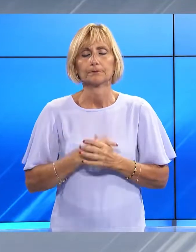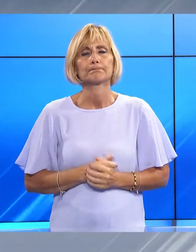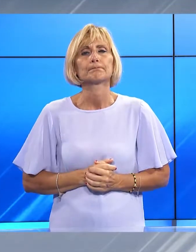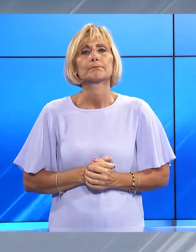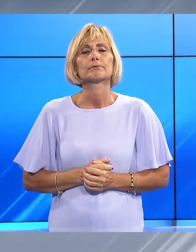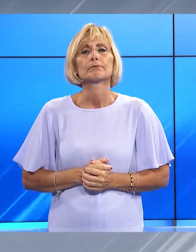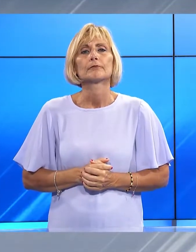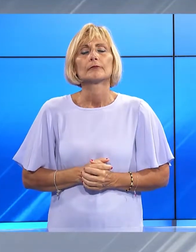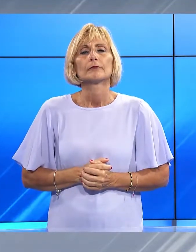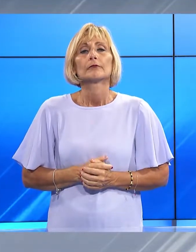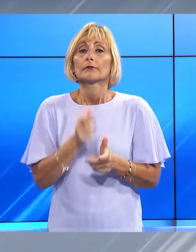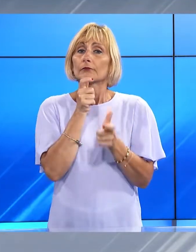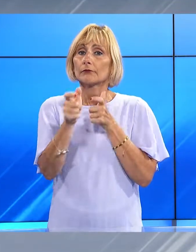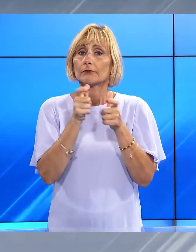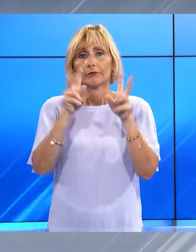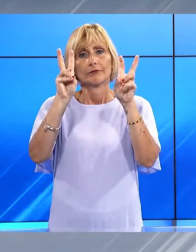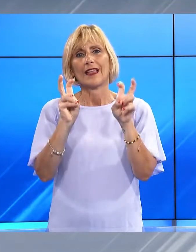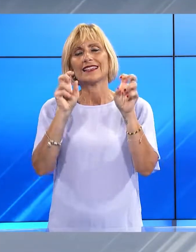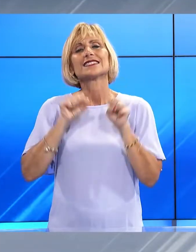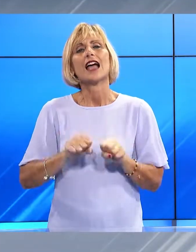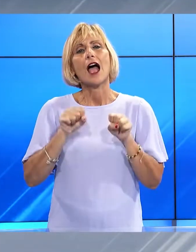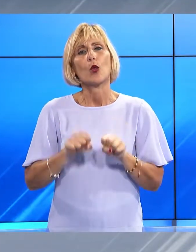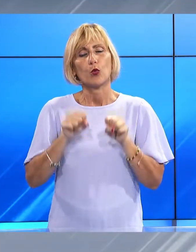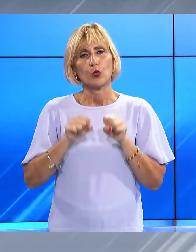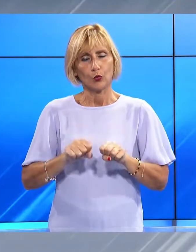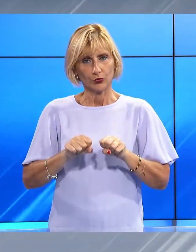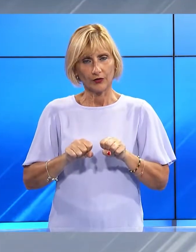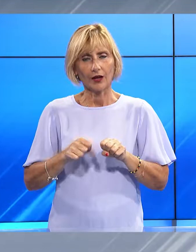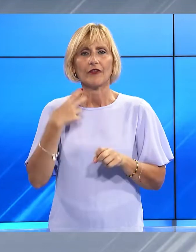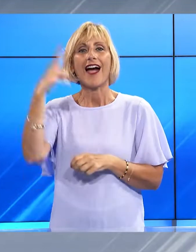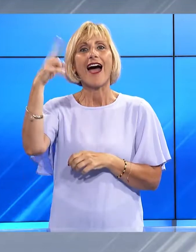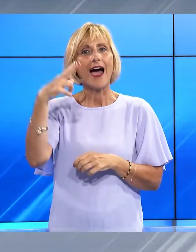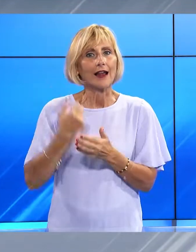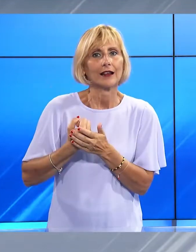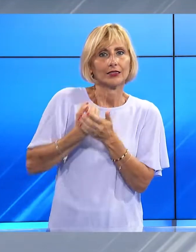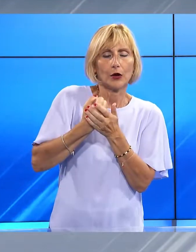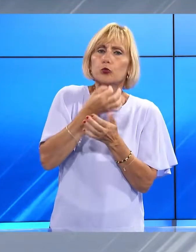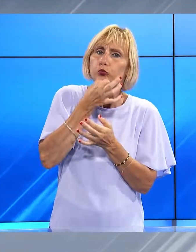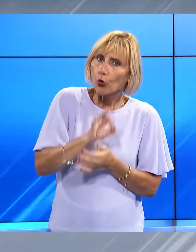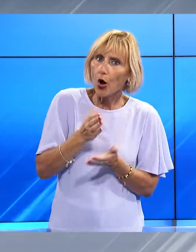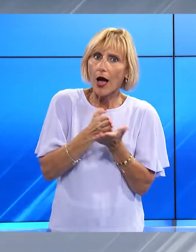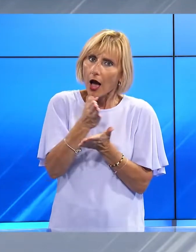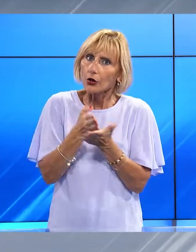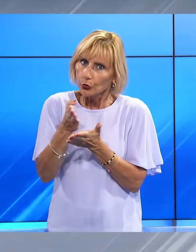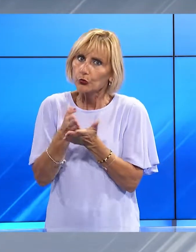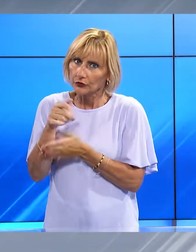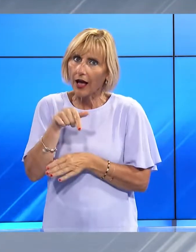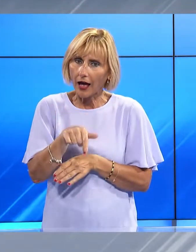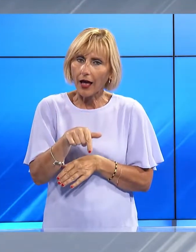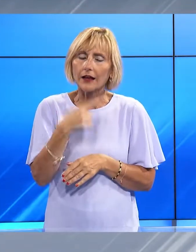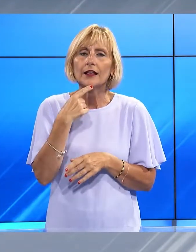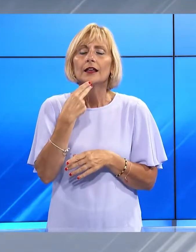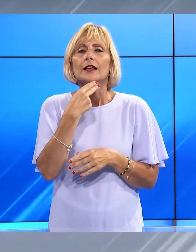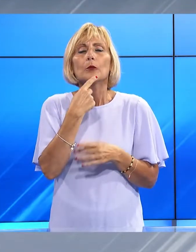E parliamo di salute adesso, di come anche l'ausilio dell'arte possa aiutare, e si tratta in questo caso della